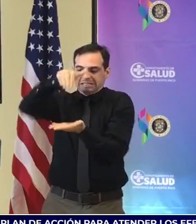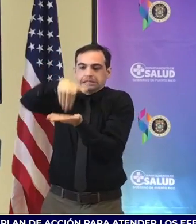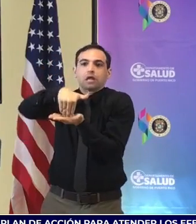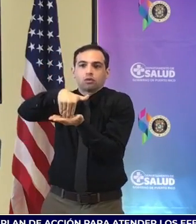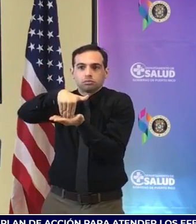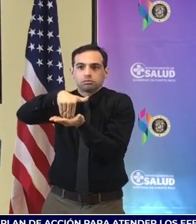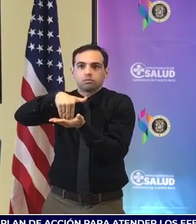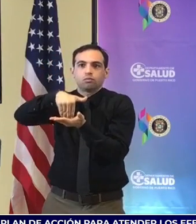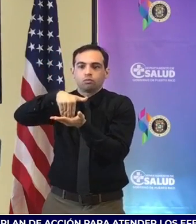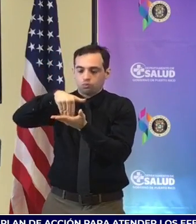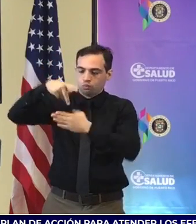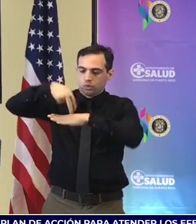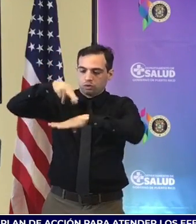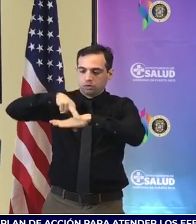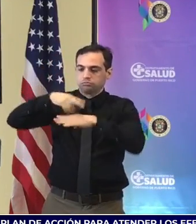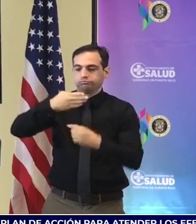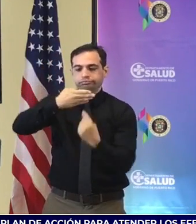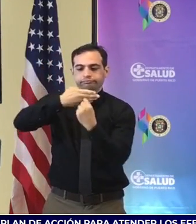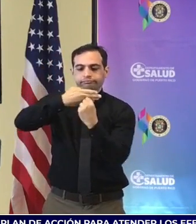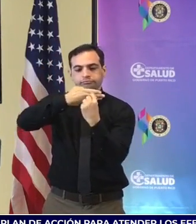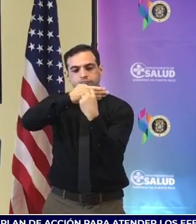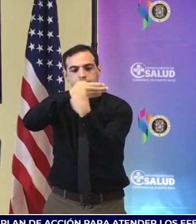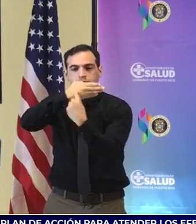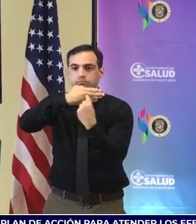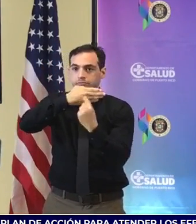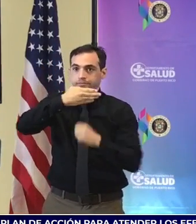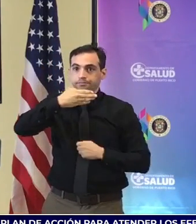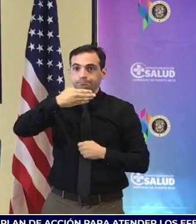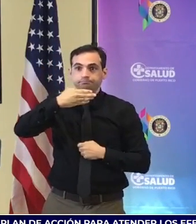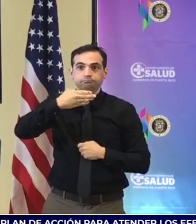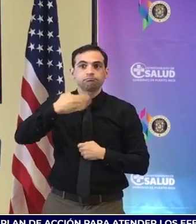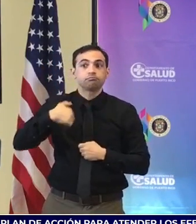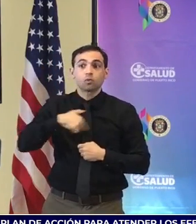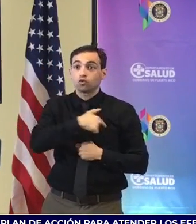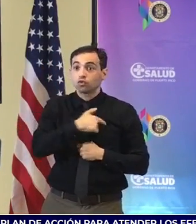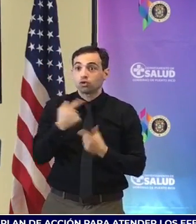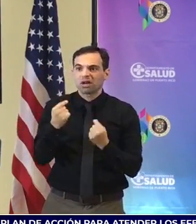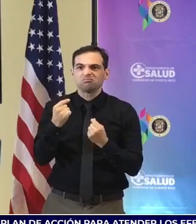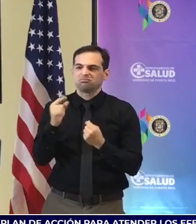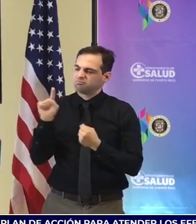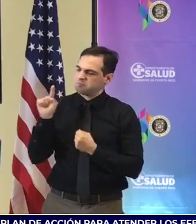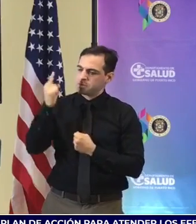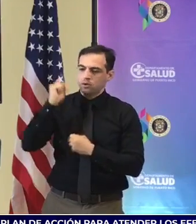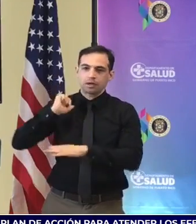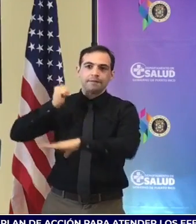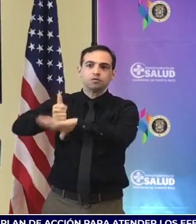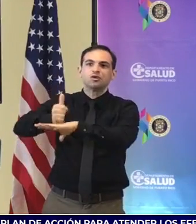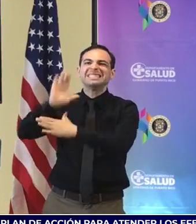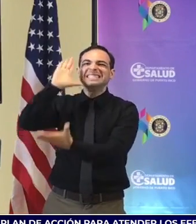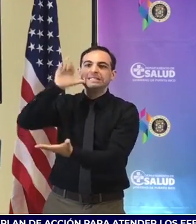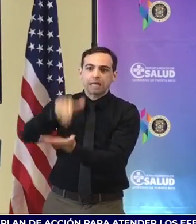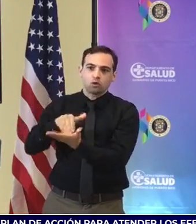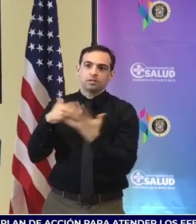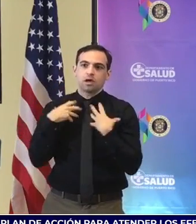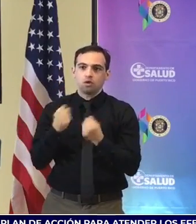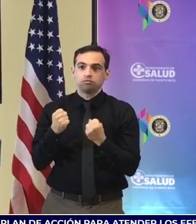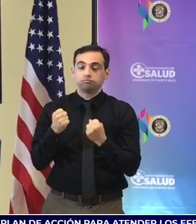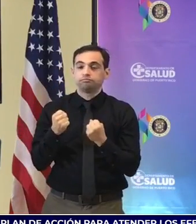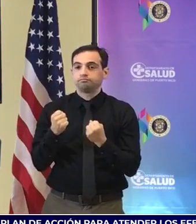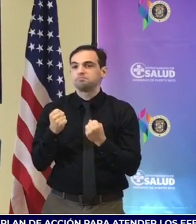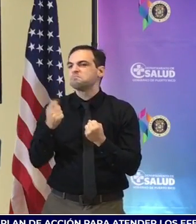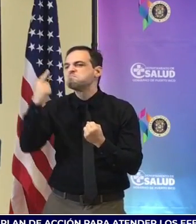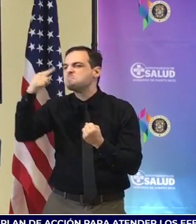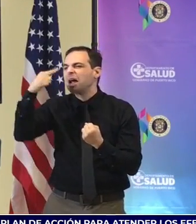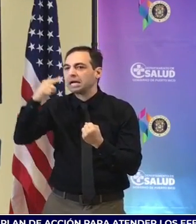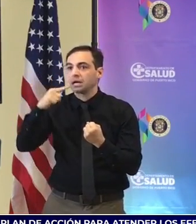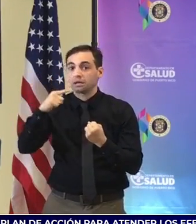Salud Integral fue pionero en establecer un centro de salud para atender las secuelas de los pacientes